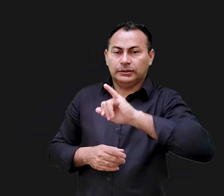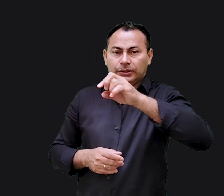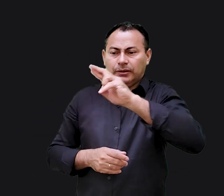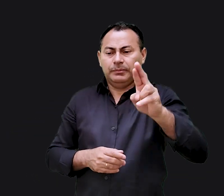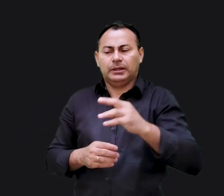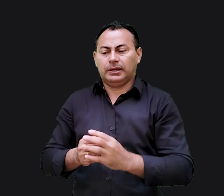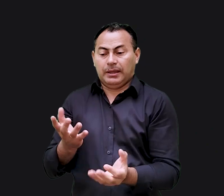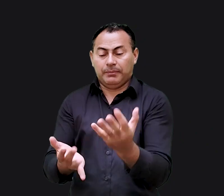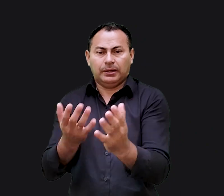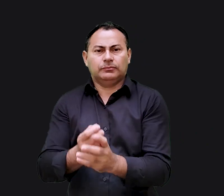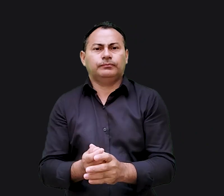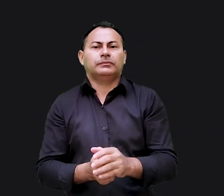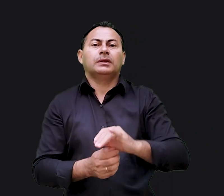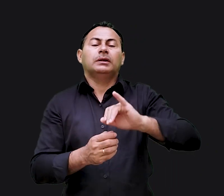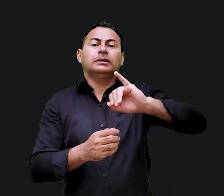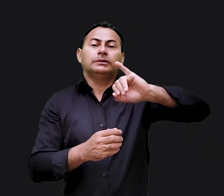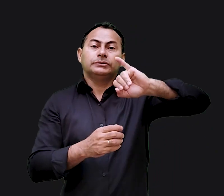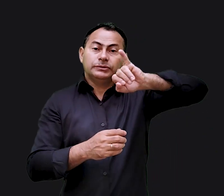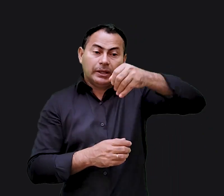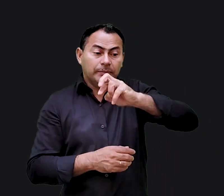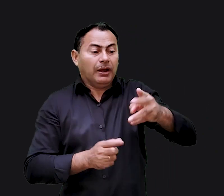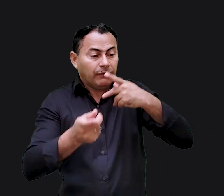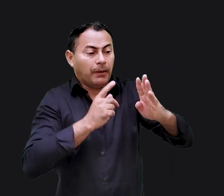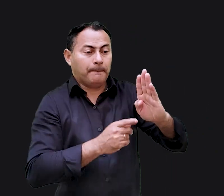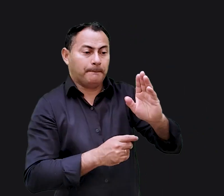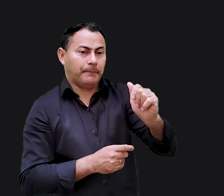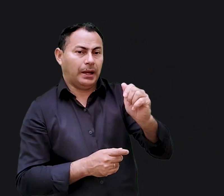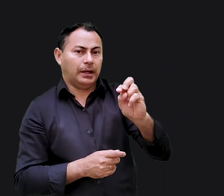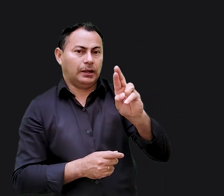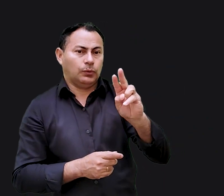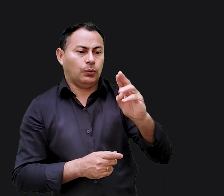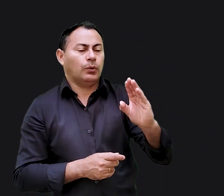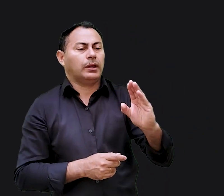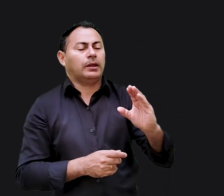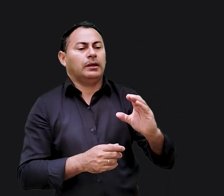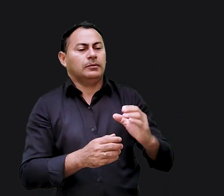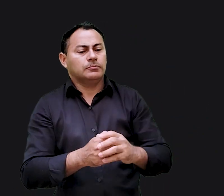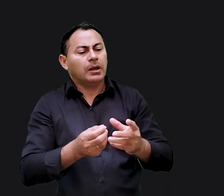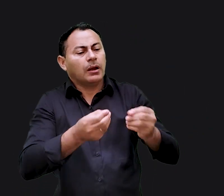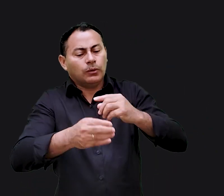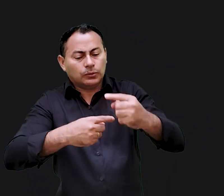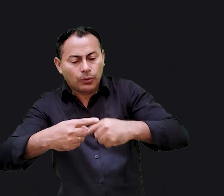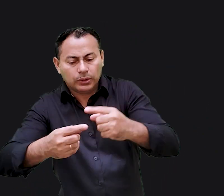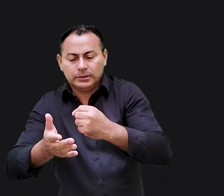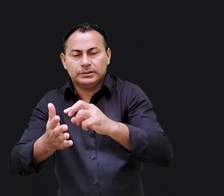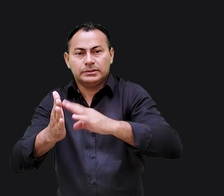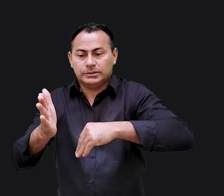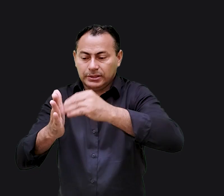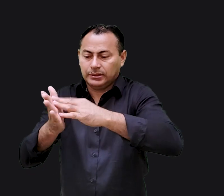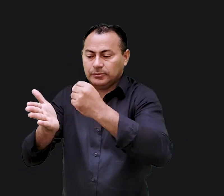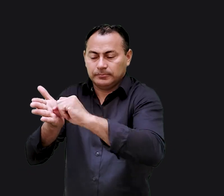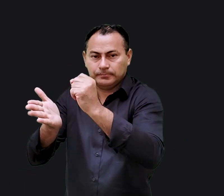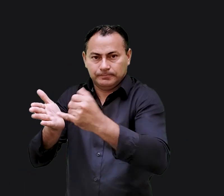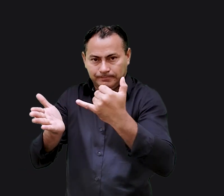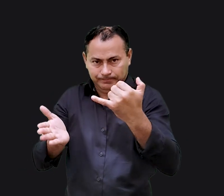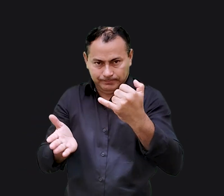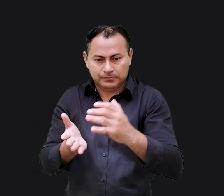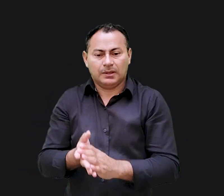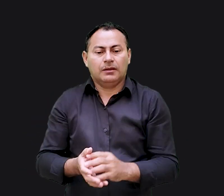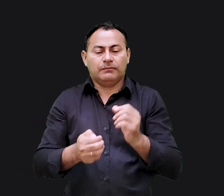todo o rolo, Jeremias disse a Baruque para pegar outro rolo, pegar tinta, caneta, porque ele ia fazer tudo